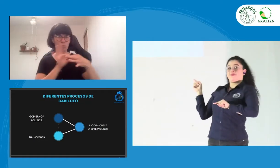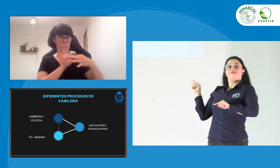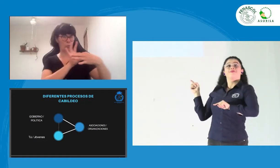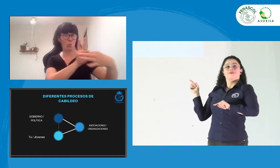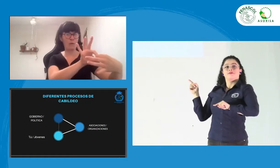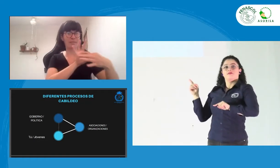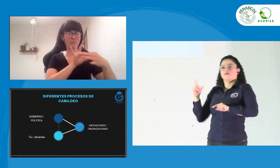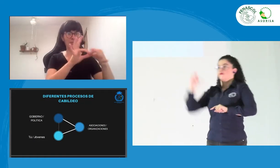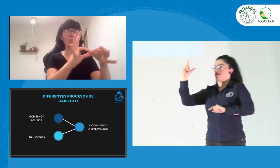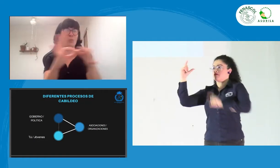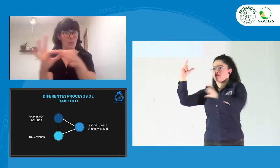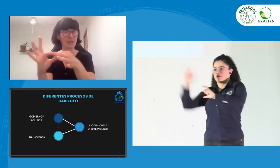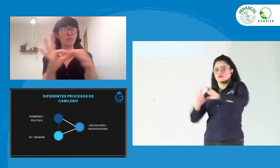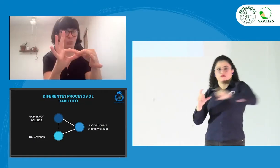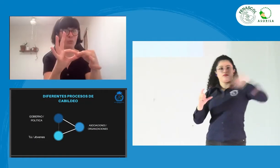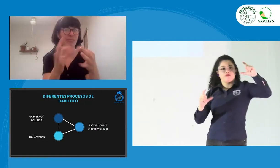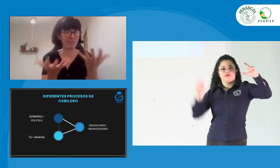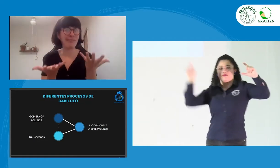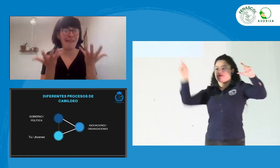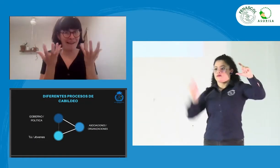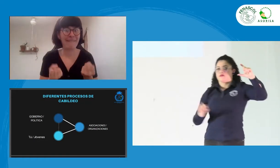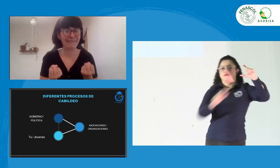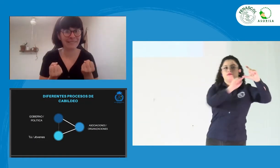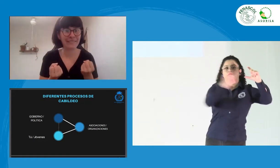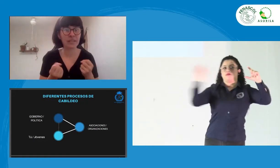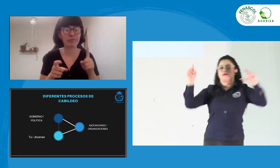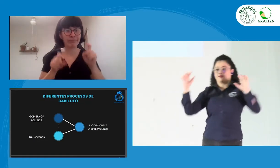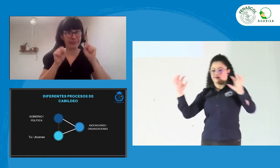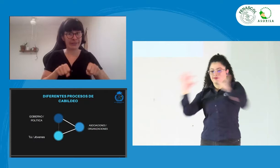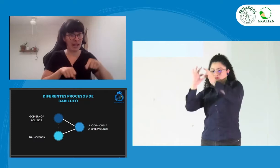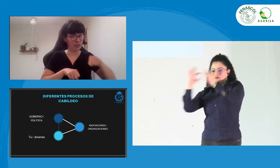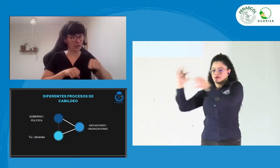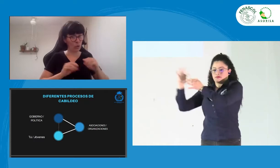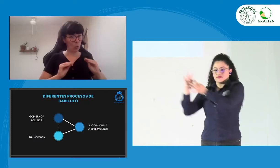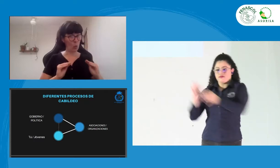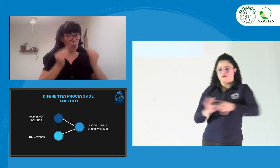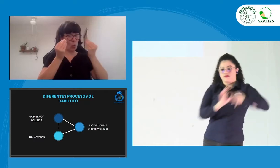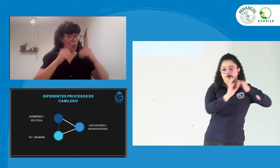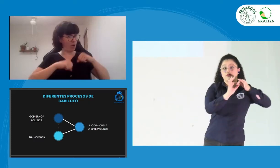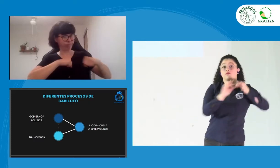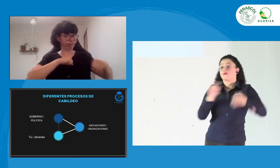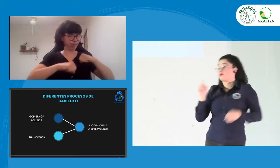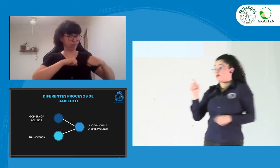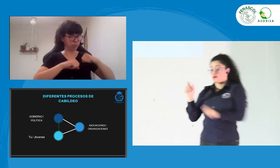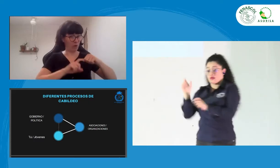Y lo tercero sería con las diferentes organizaciones o asociaciones regulares.